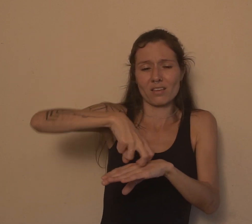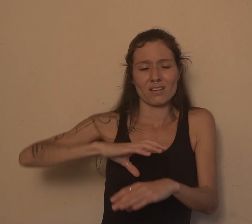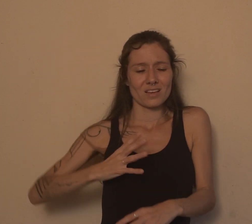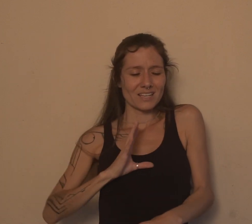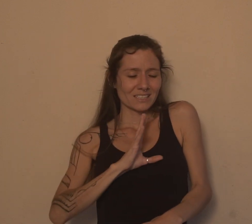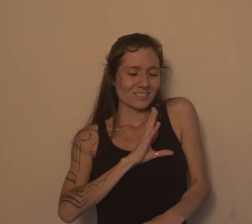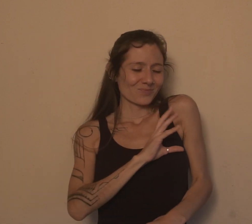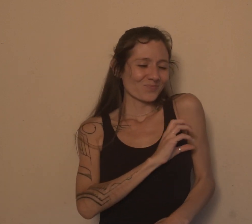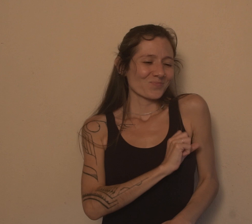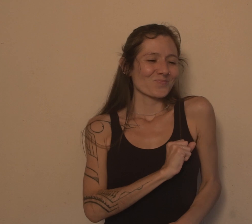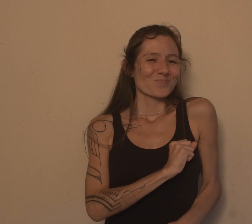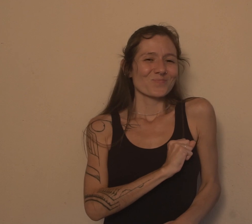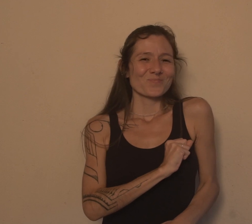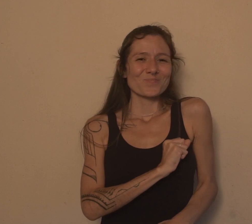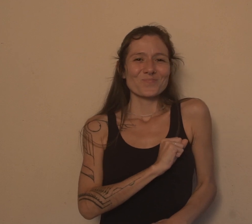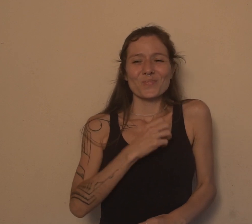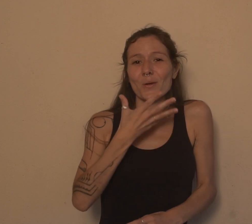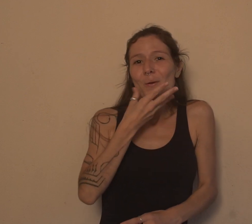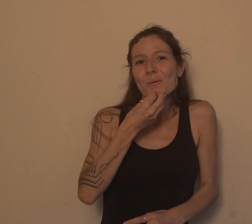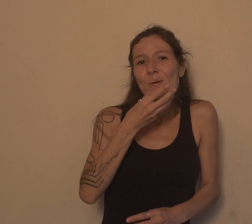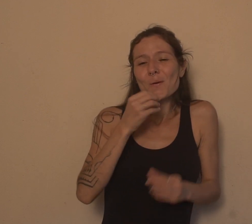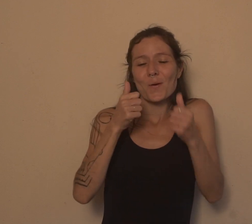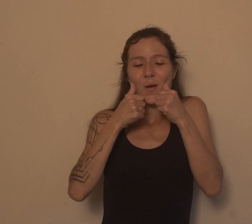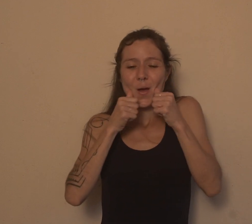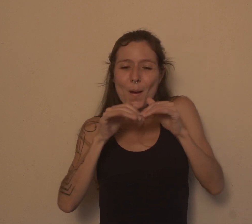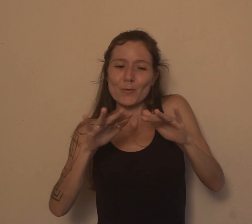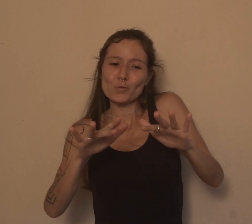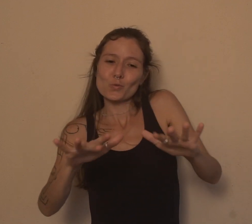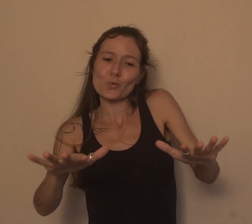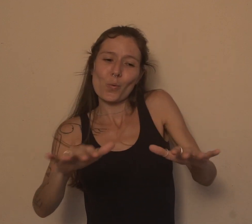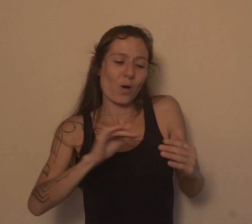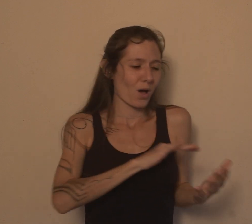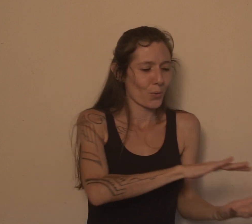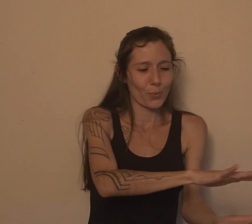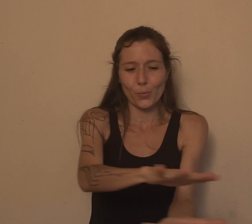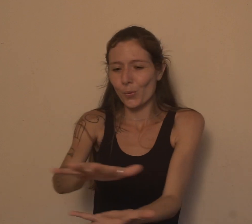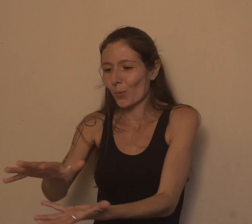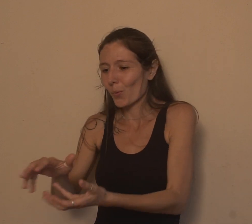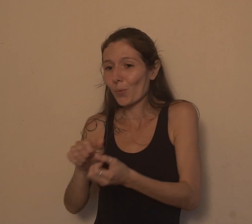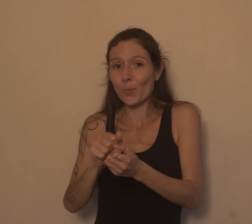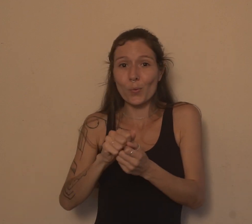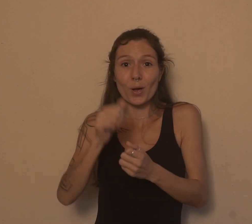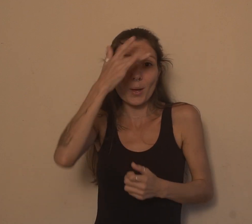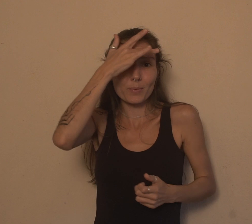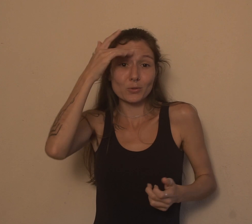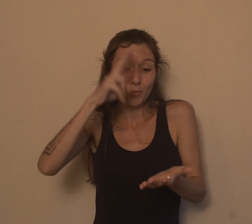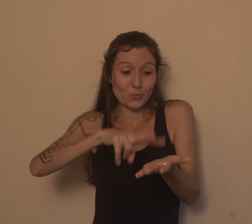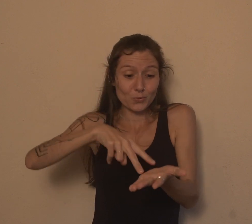sente no coração um amor profundo quando o seu Sebastião abençoa seu mundo. Todos se levantam e já é